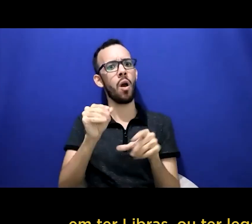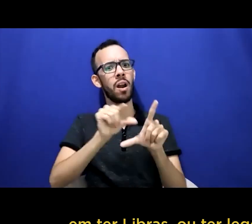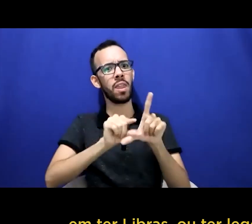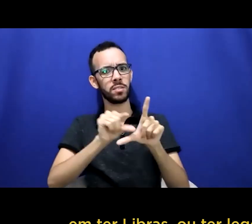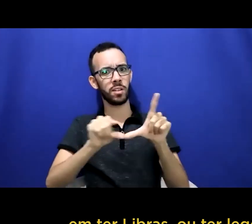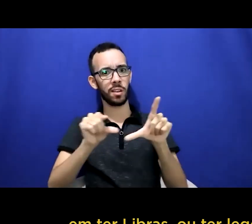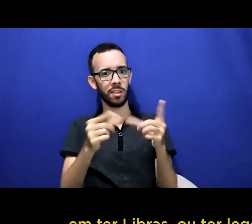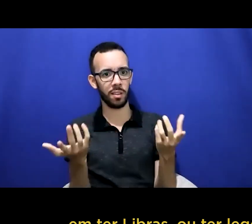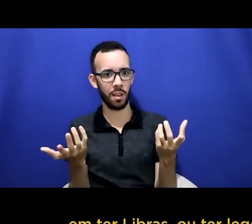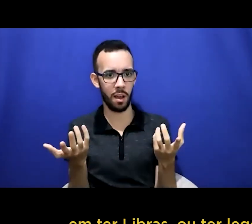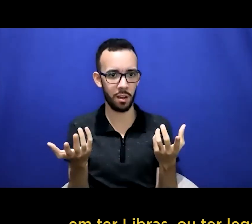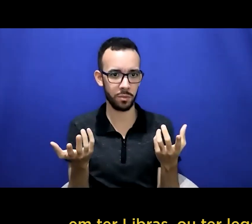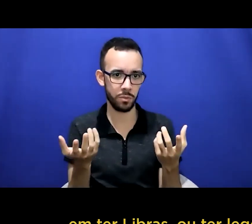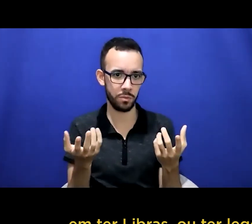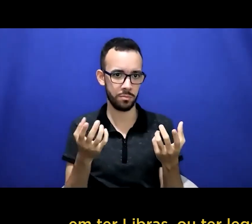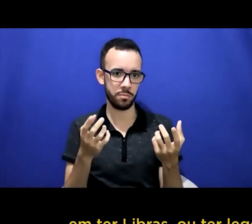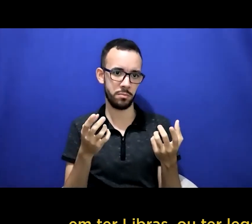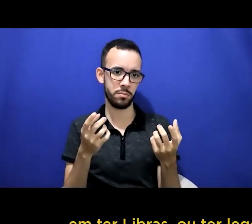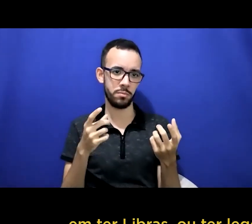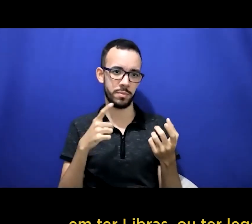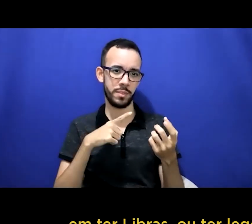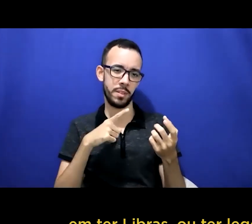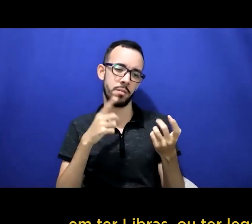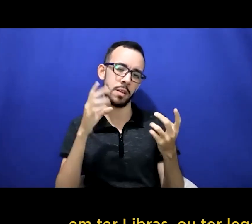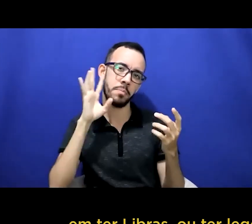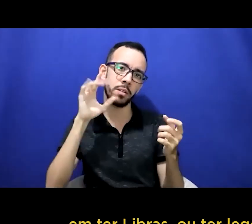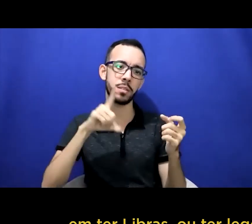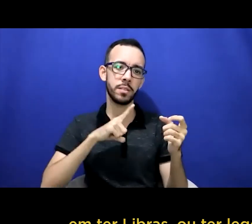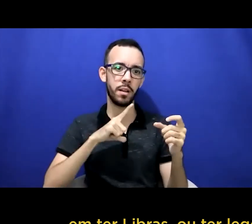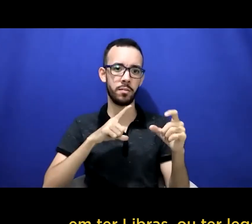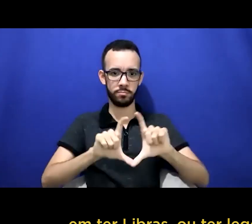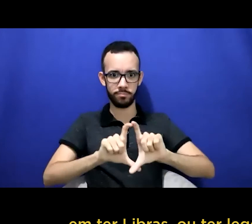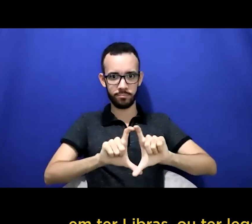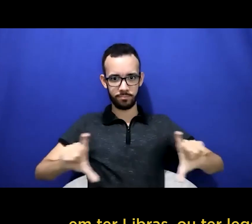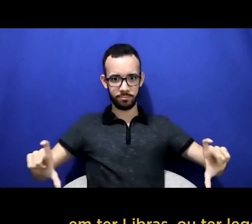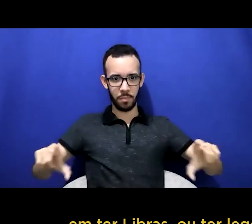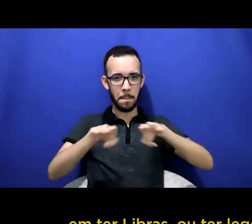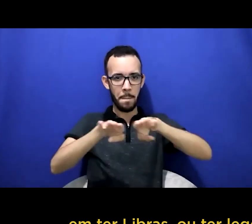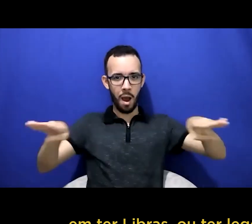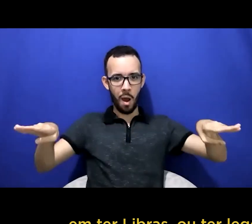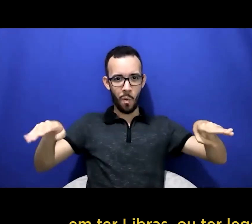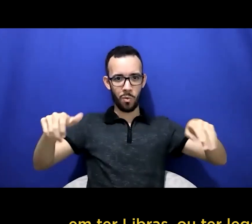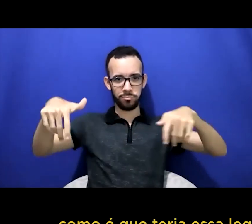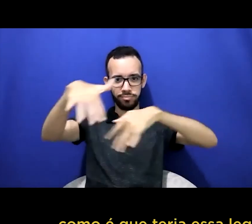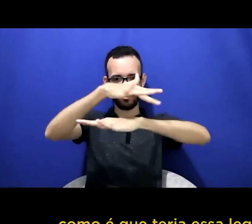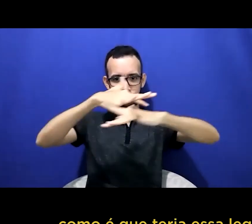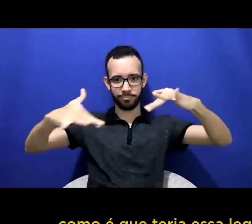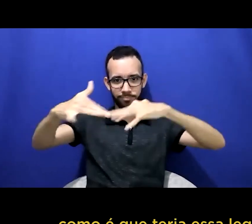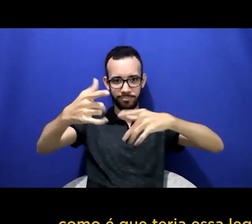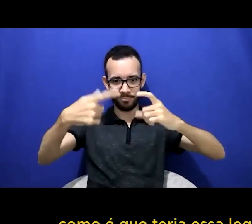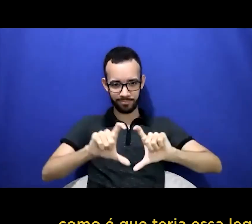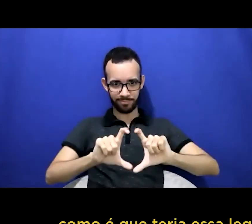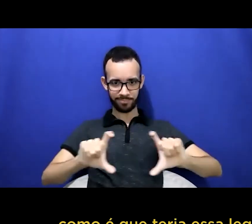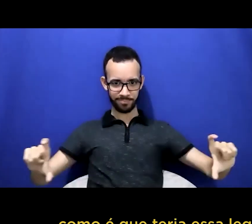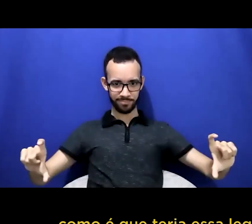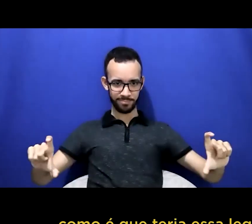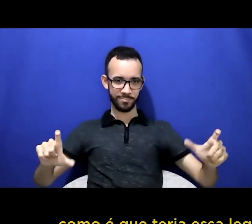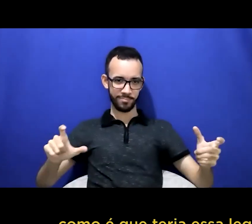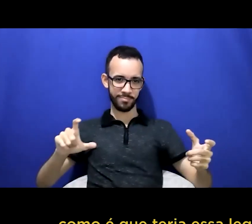ter libras ou ter legenda eu fico imaginando uma peça de teatro por exemplo como é que teria